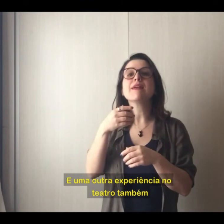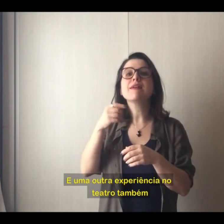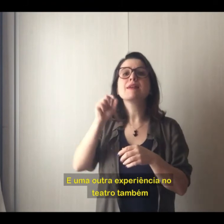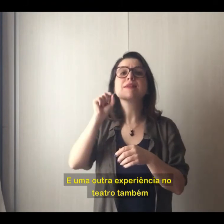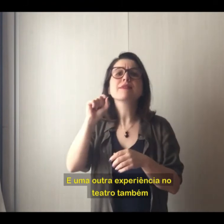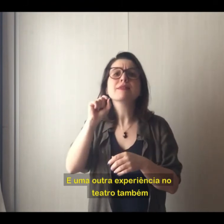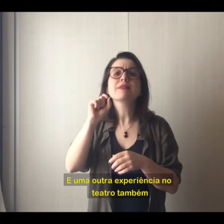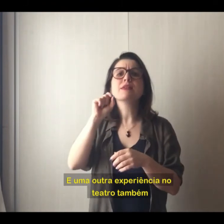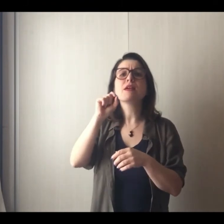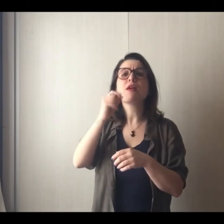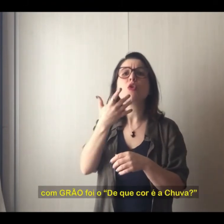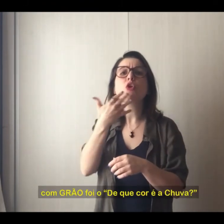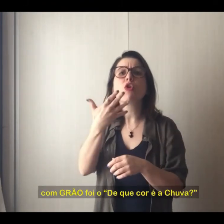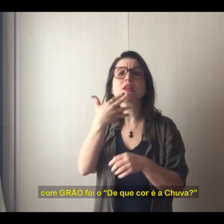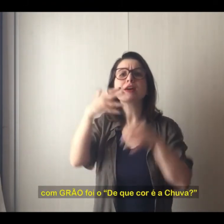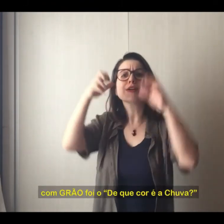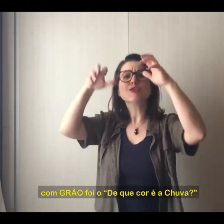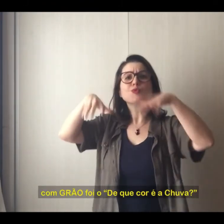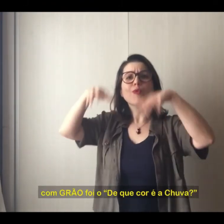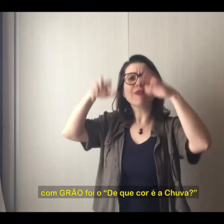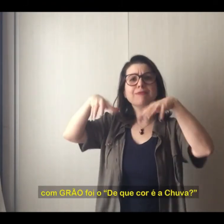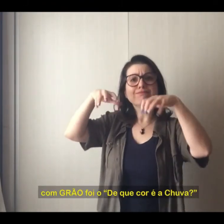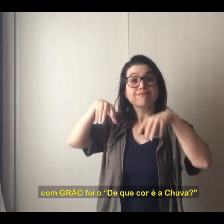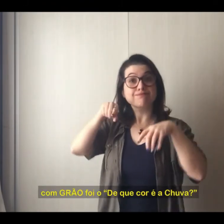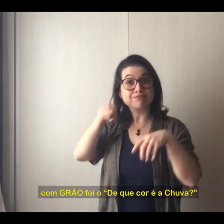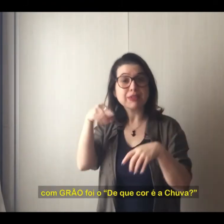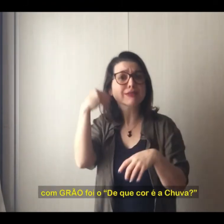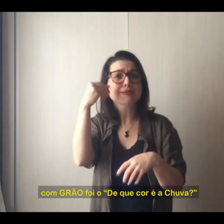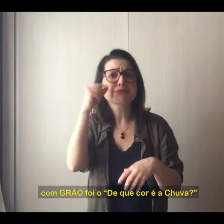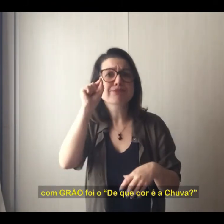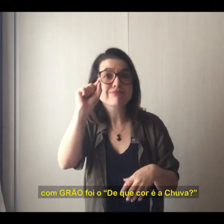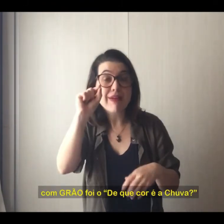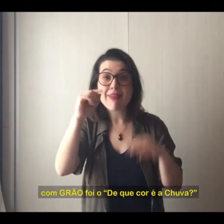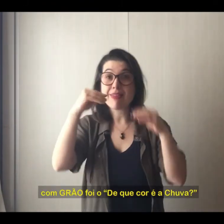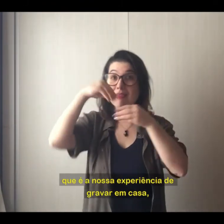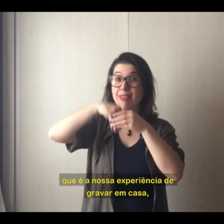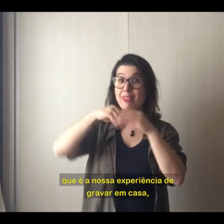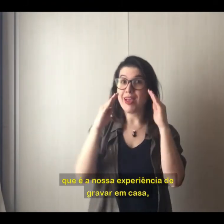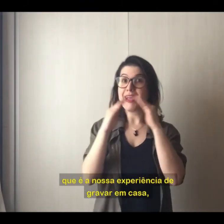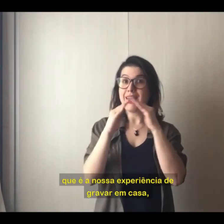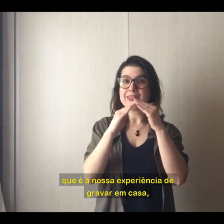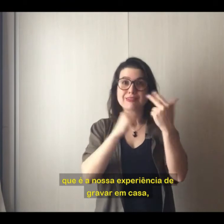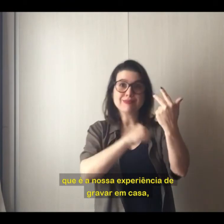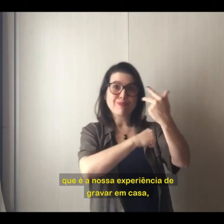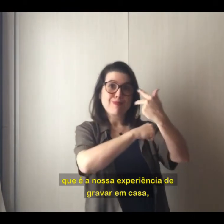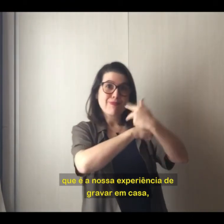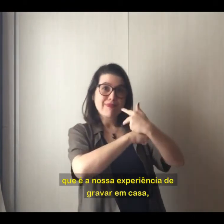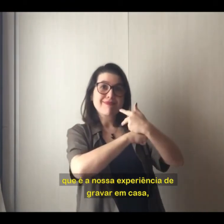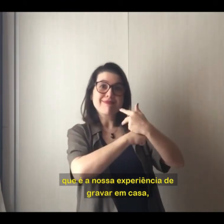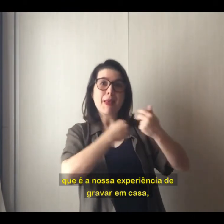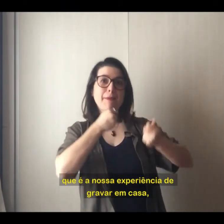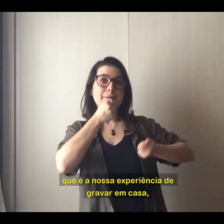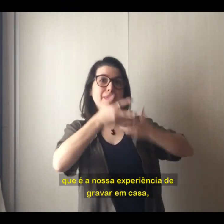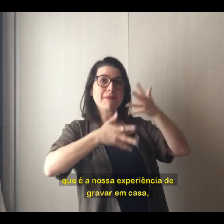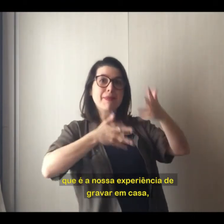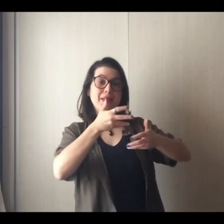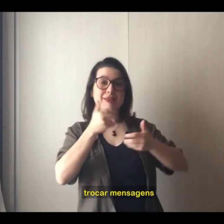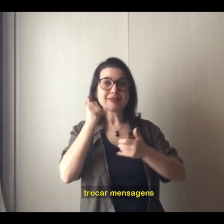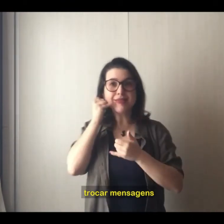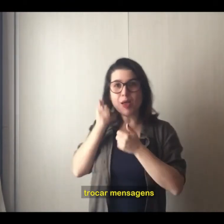com o grão, que foi o de que cor é a chuva, que é a nossa experiência de gravar em casa, trocar